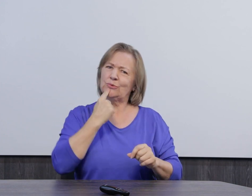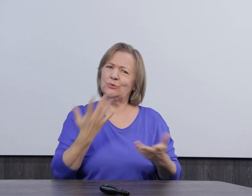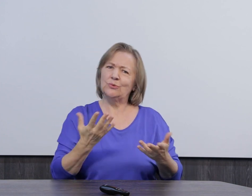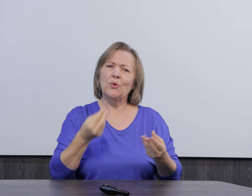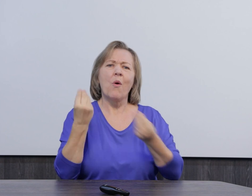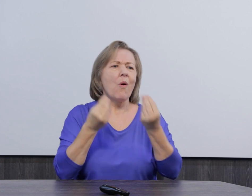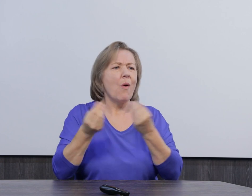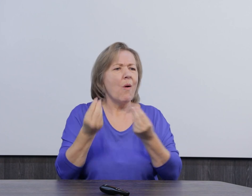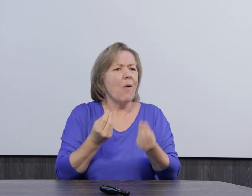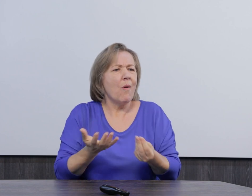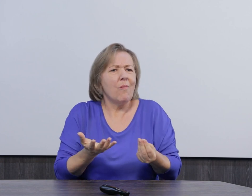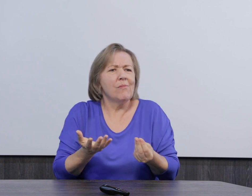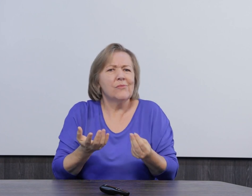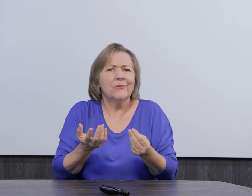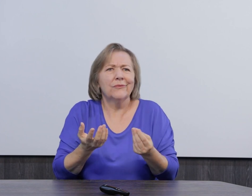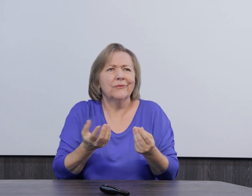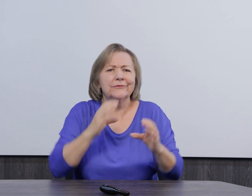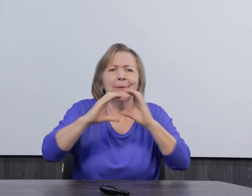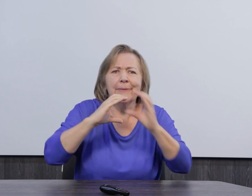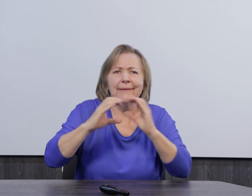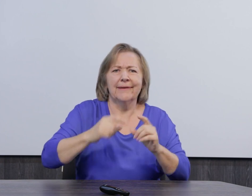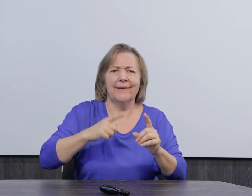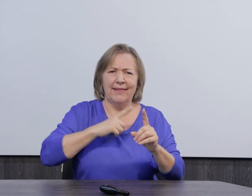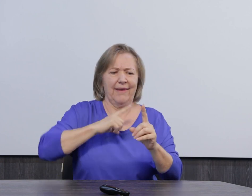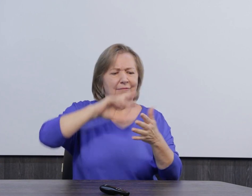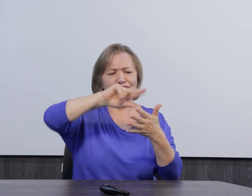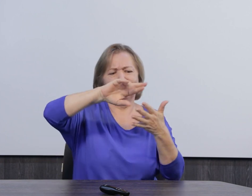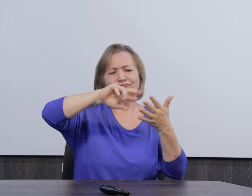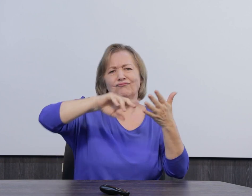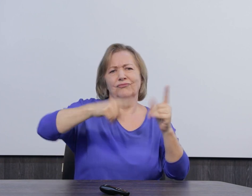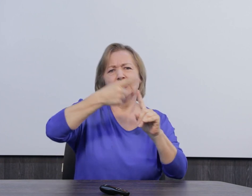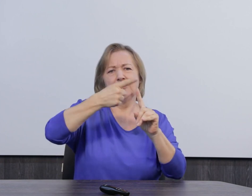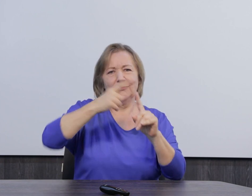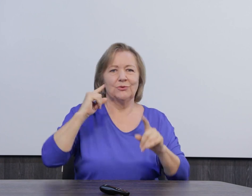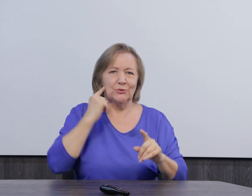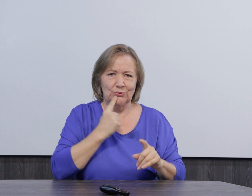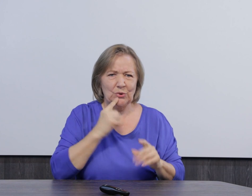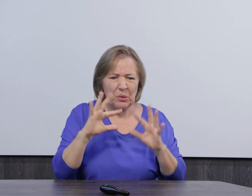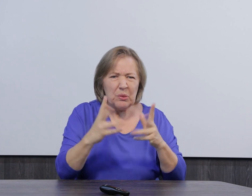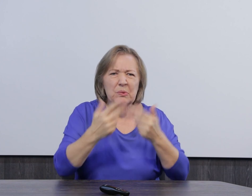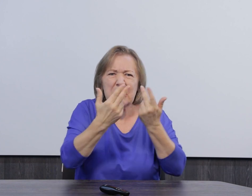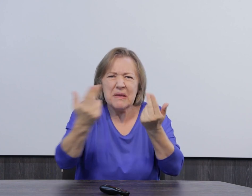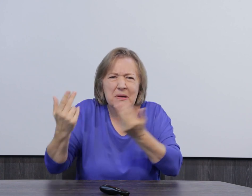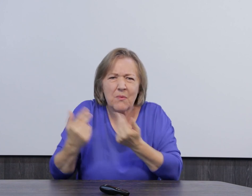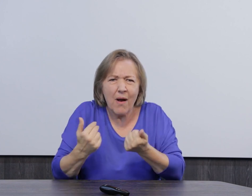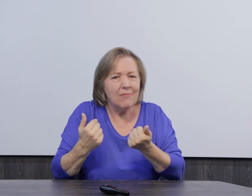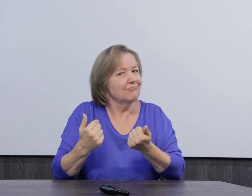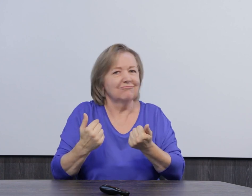explicando quem é o surdo e todas as suas especificidades. Todos os surdos são iguais? Não. Cada